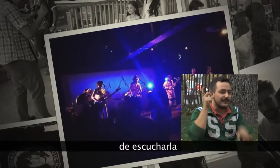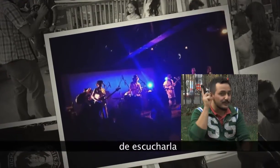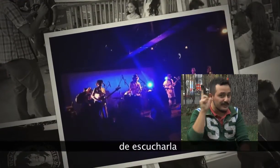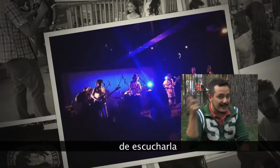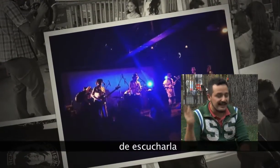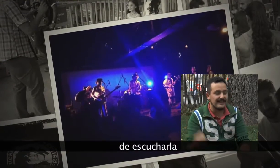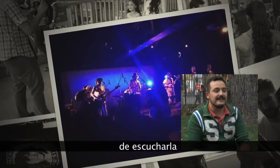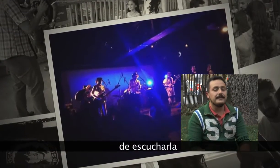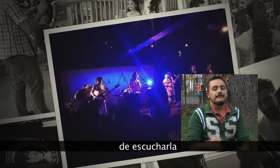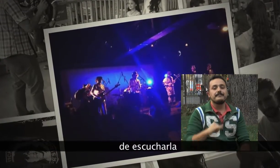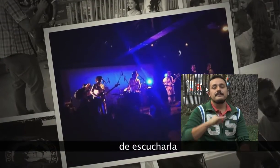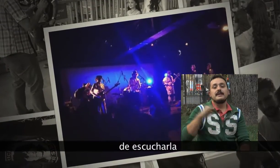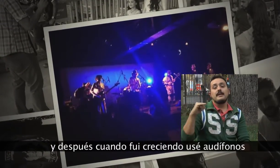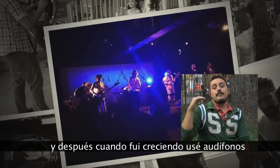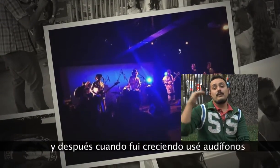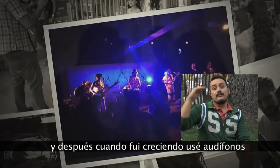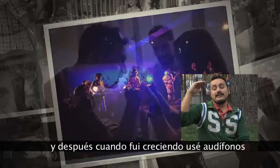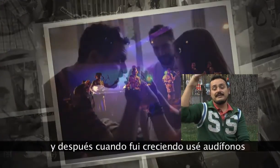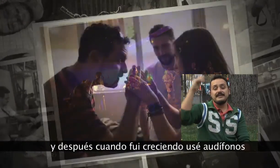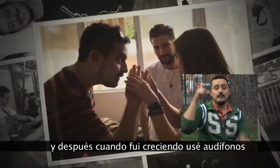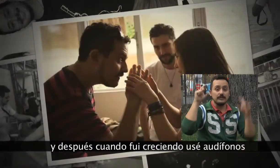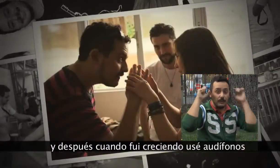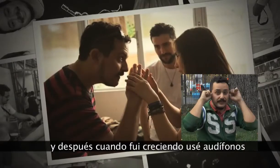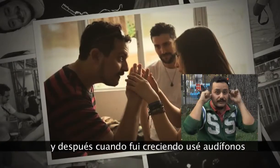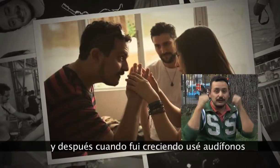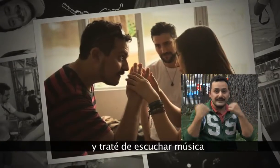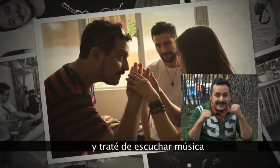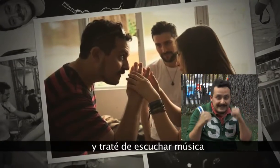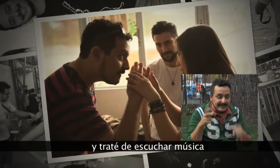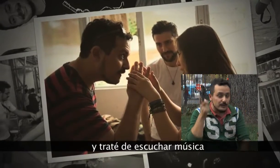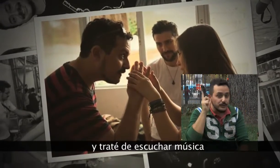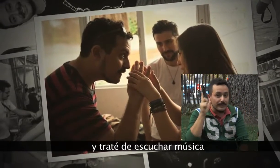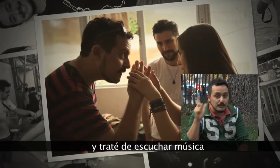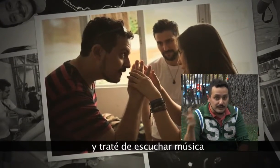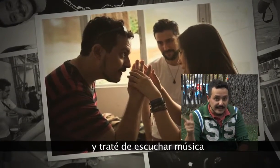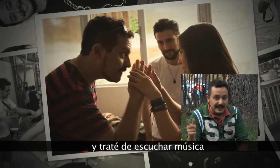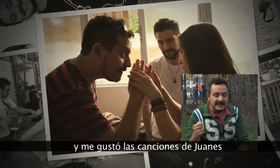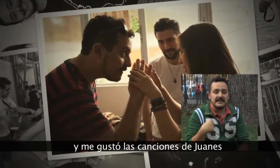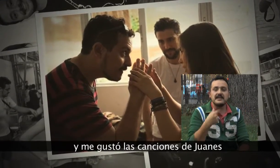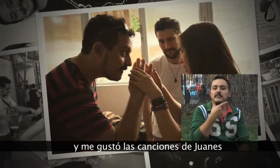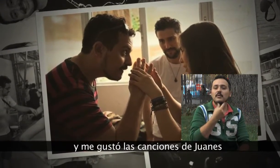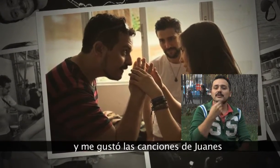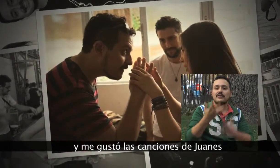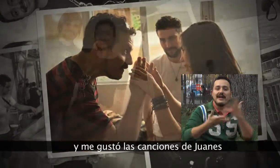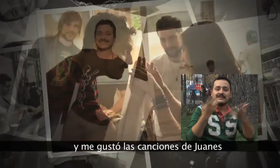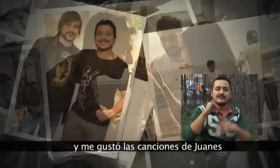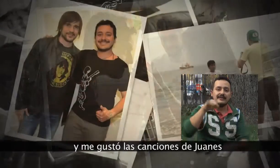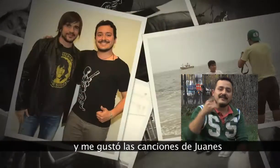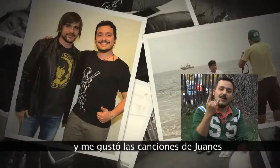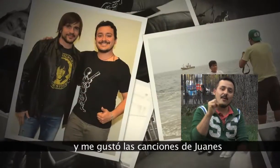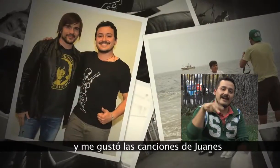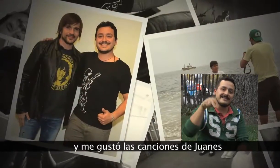de escucharla. Y después, cuando fui creciendo, audífono y traté de escuchar música y me gustó las canciones de Juanes.